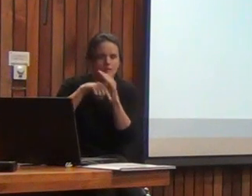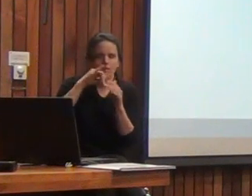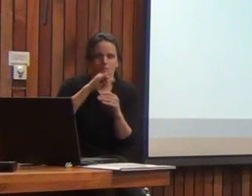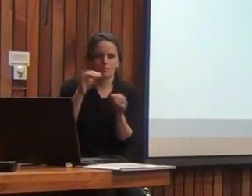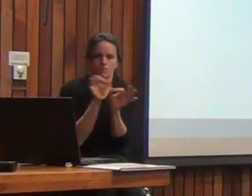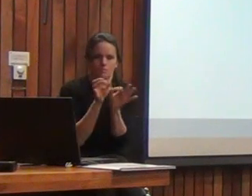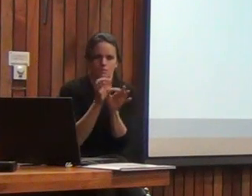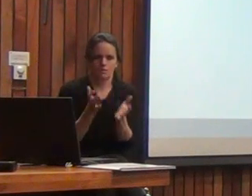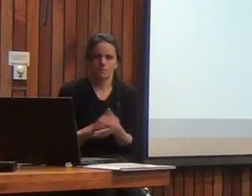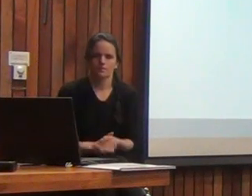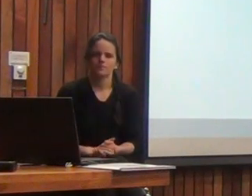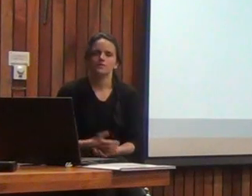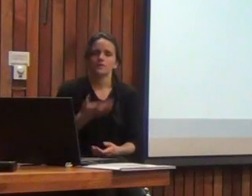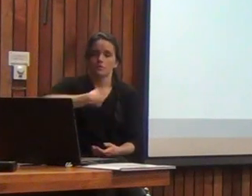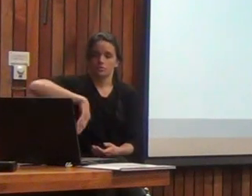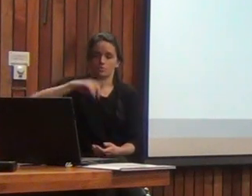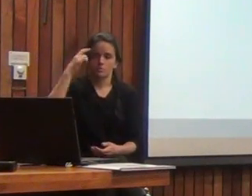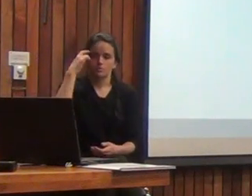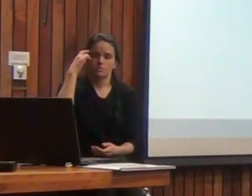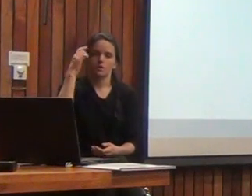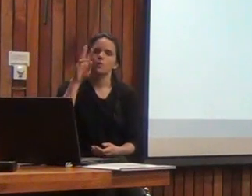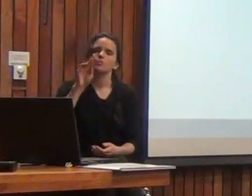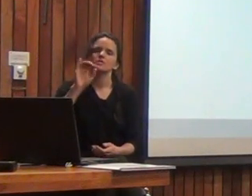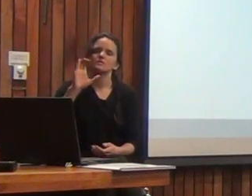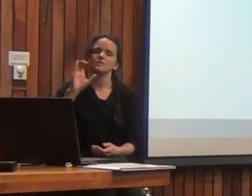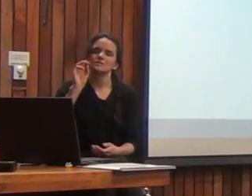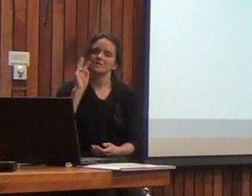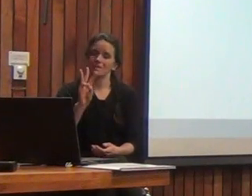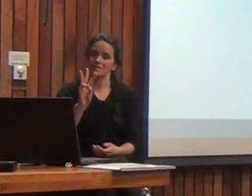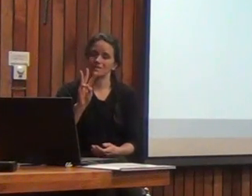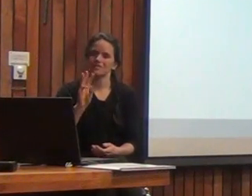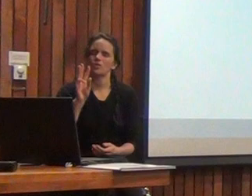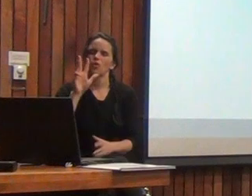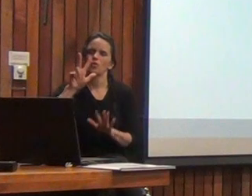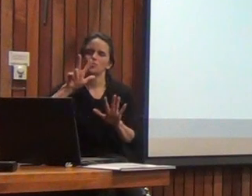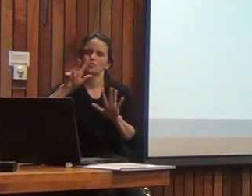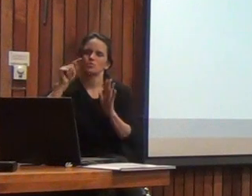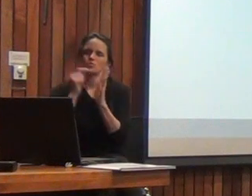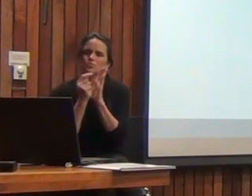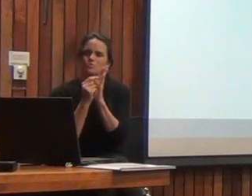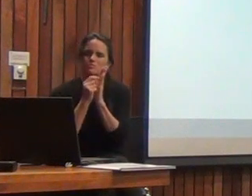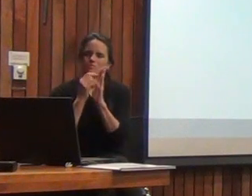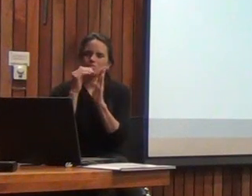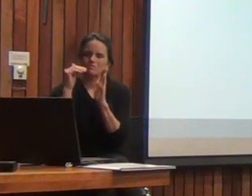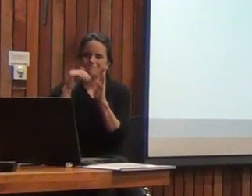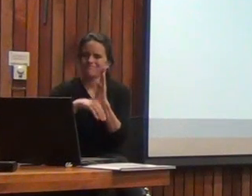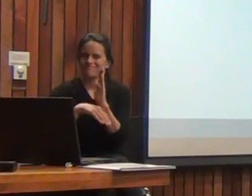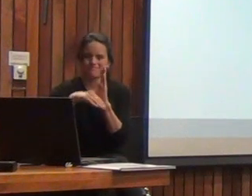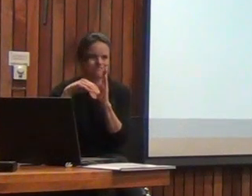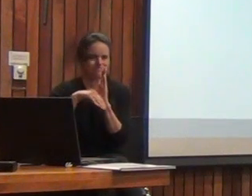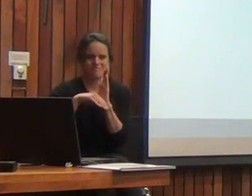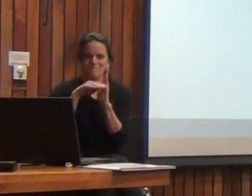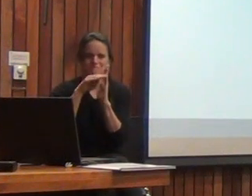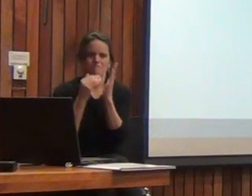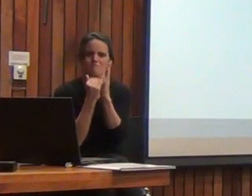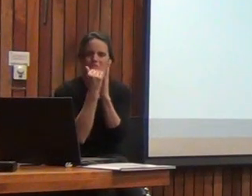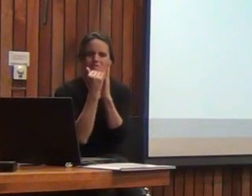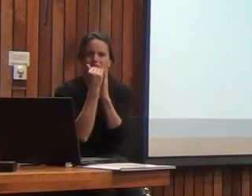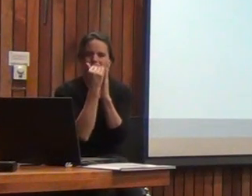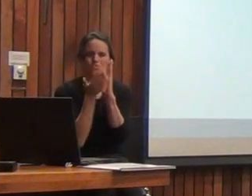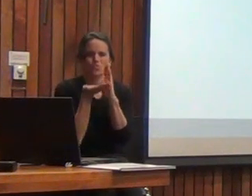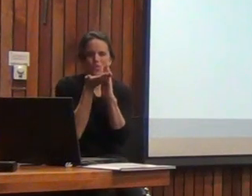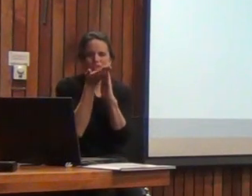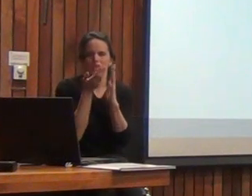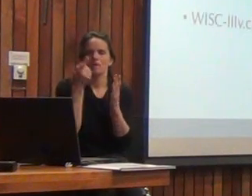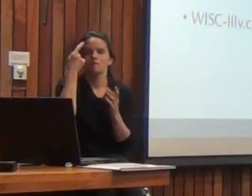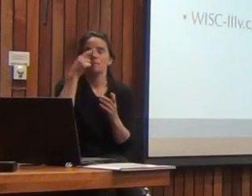nosotros pensamos que el WIS-3 está subestimando al menos en ocho puntos de inteligencia, podrían ser diez, algunos ítems del WIS-3